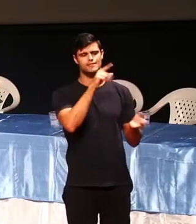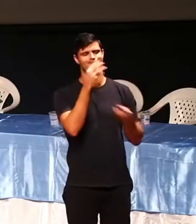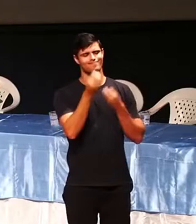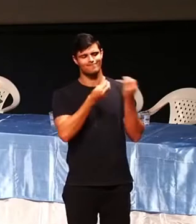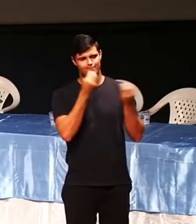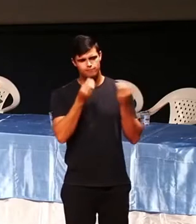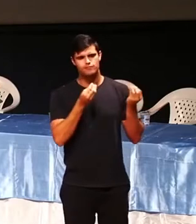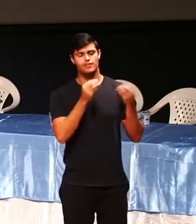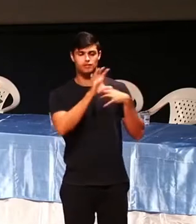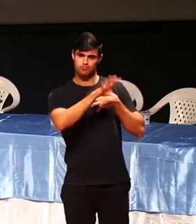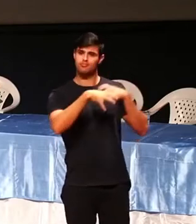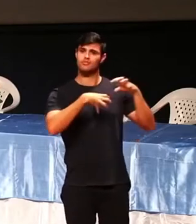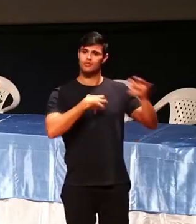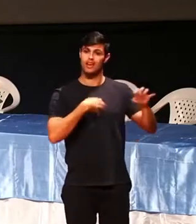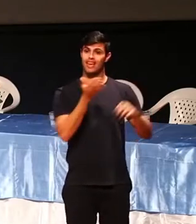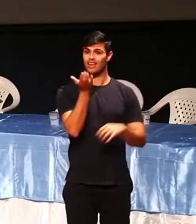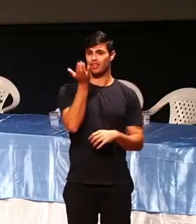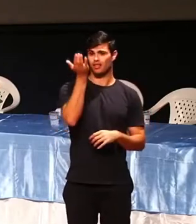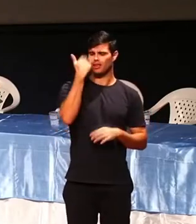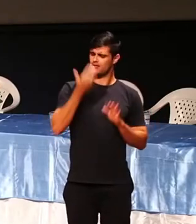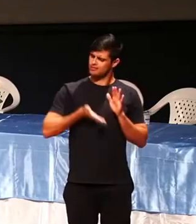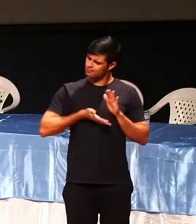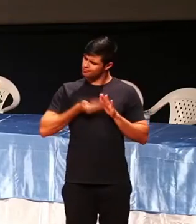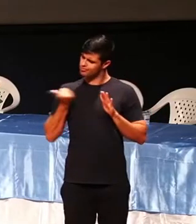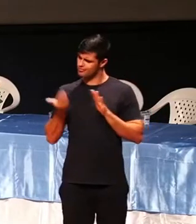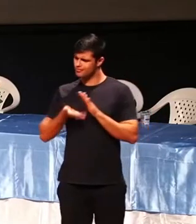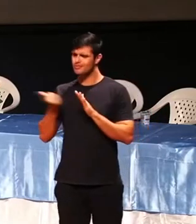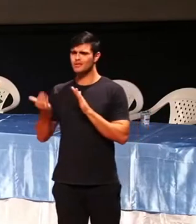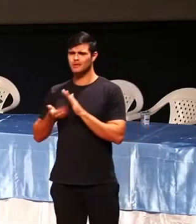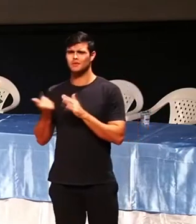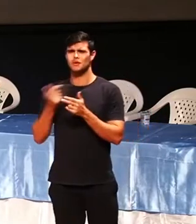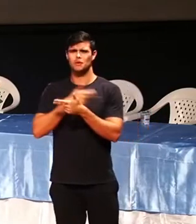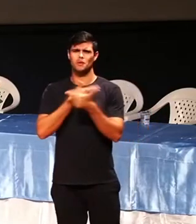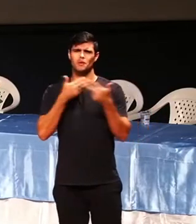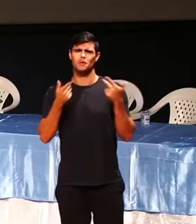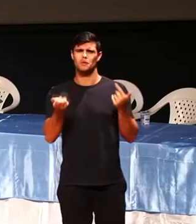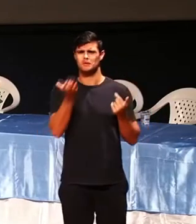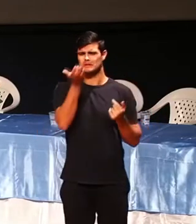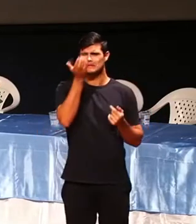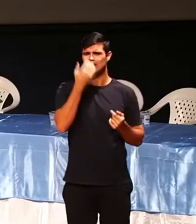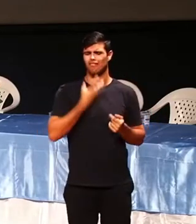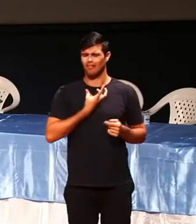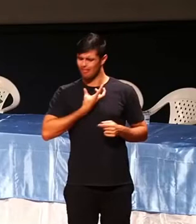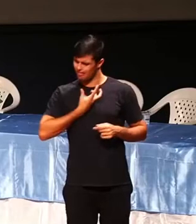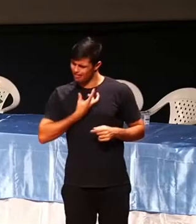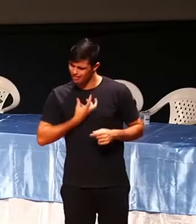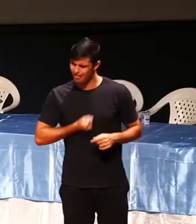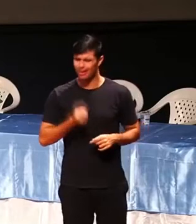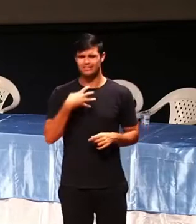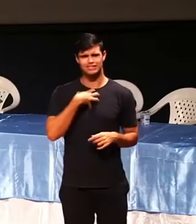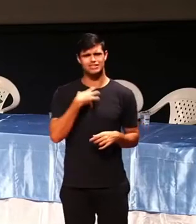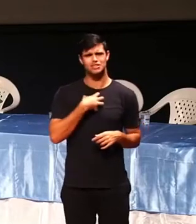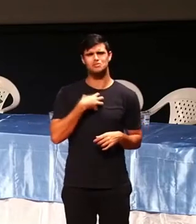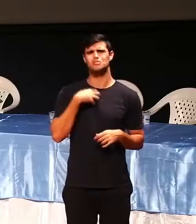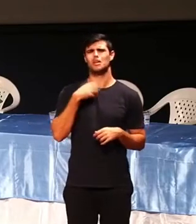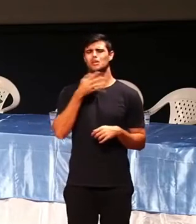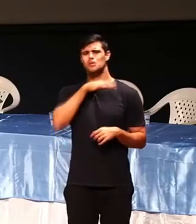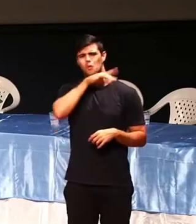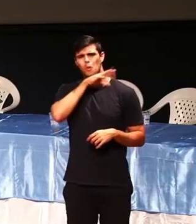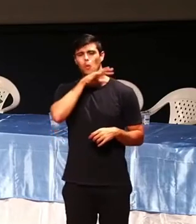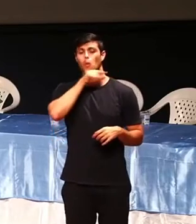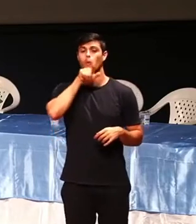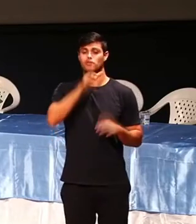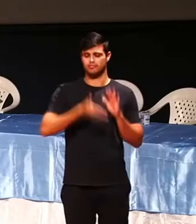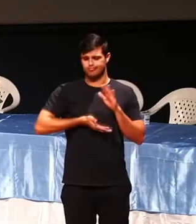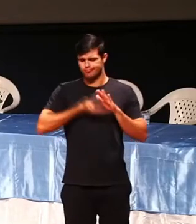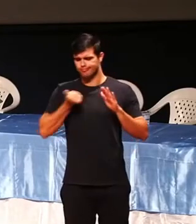para você tirar essas coisas que te maltratam de dentro de você. Sentimento pode te ajudar ou te